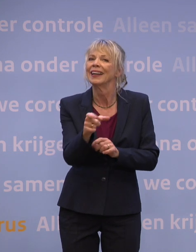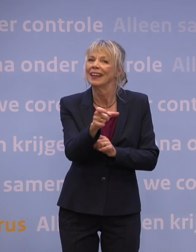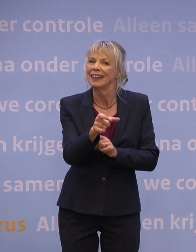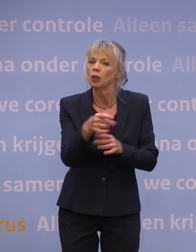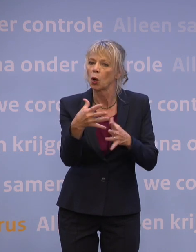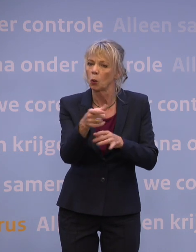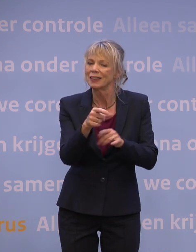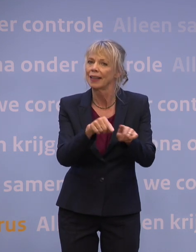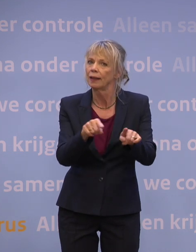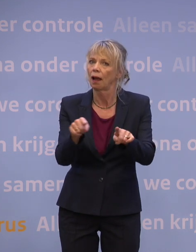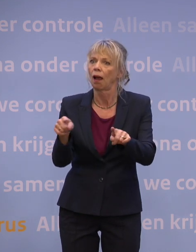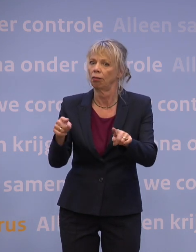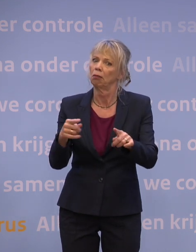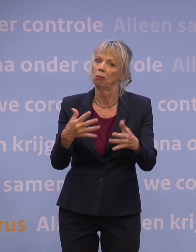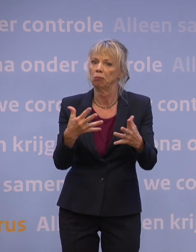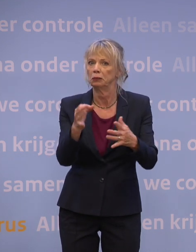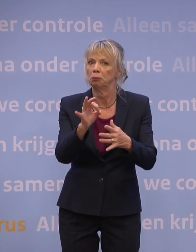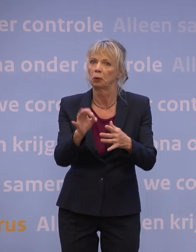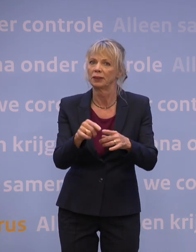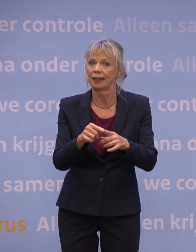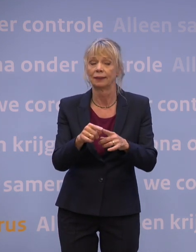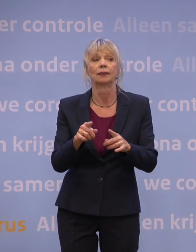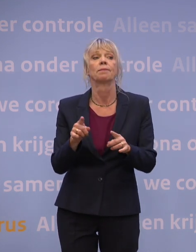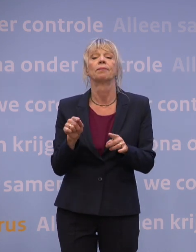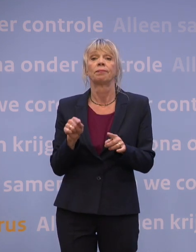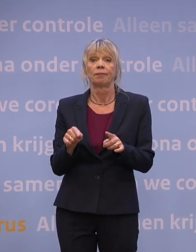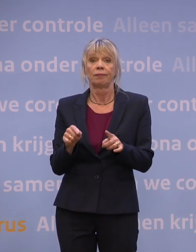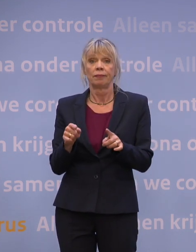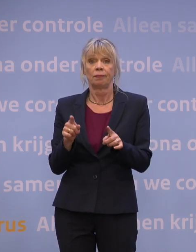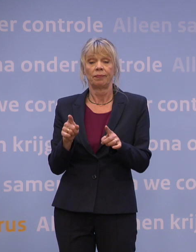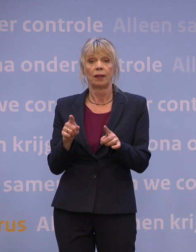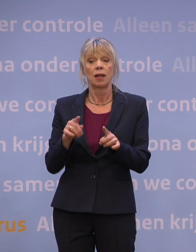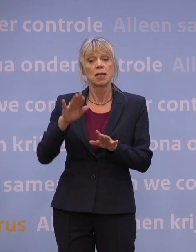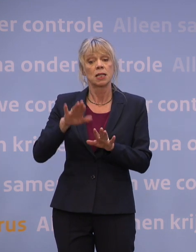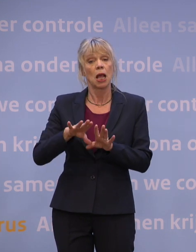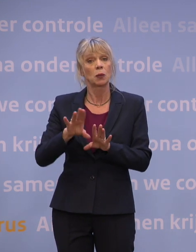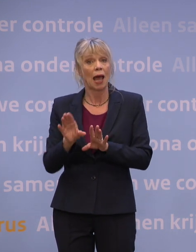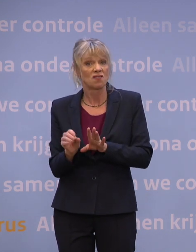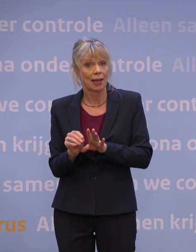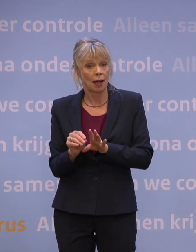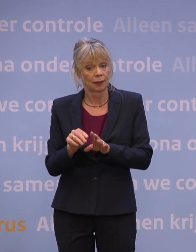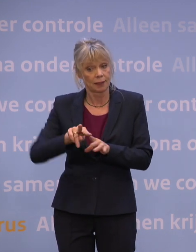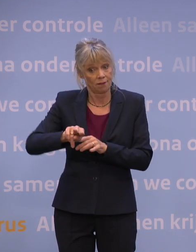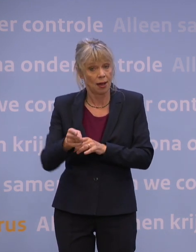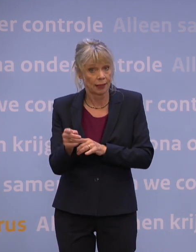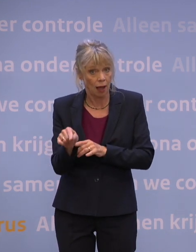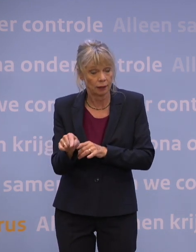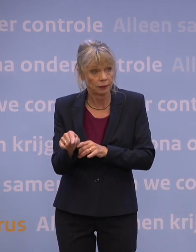kunnen zijn. We hebben nog steeds rond de 90 procent van de Britse variant. De Zuid-Afrikaanse variant heeft de